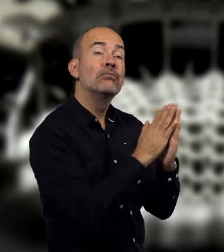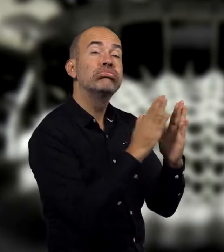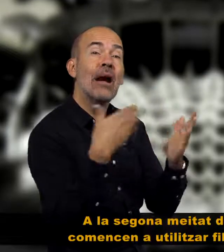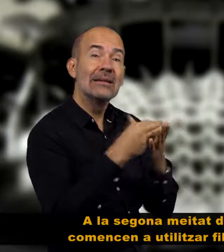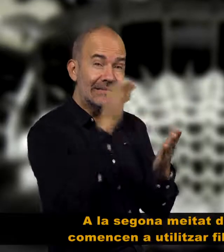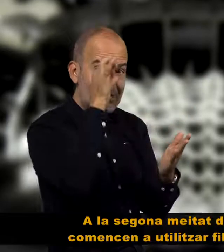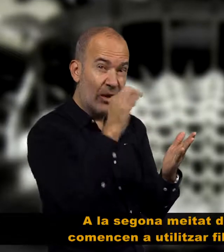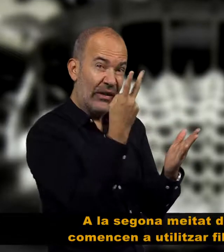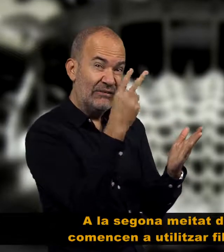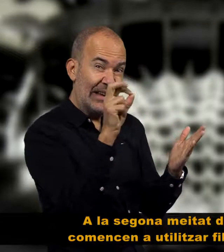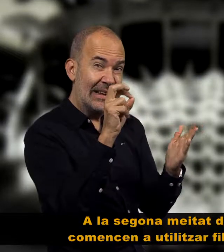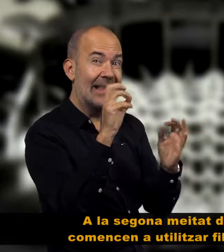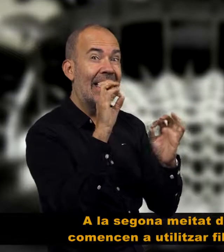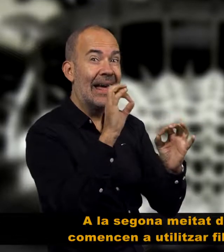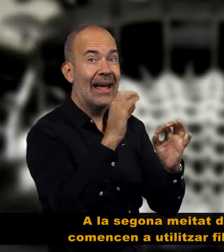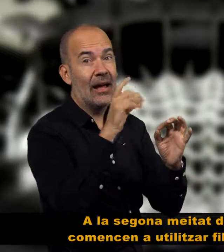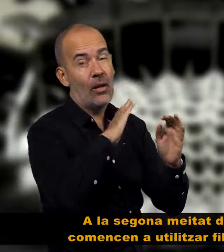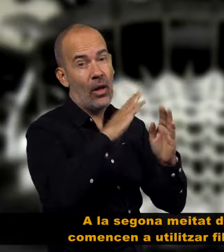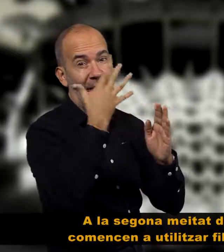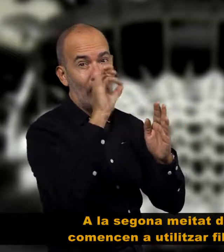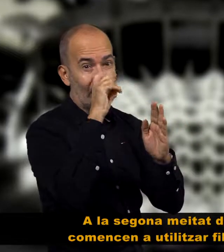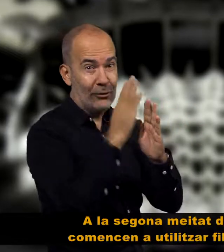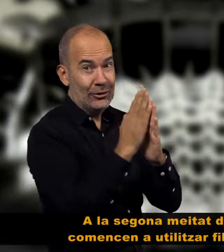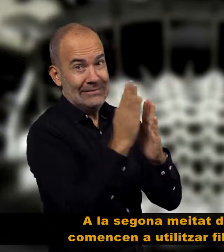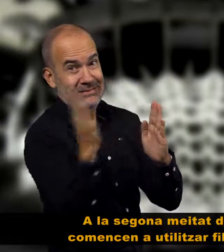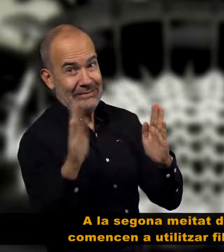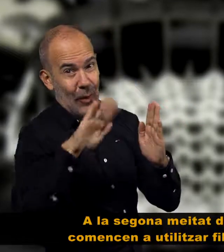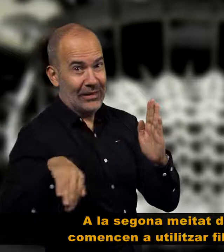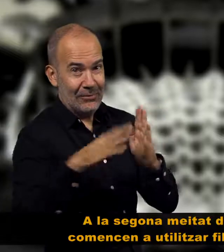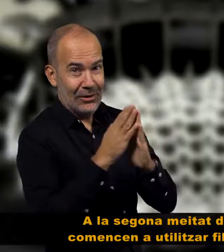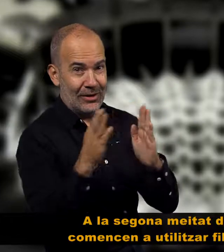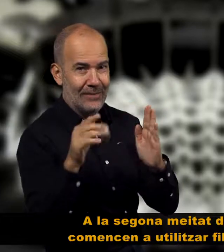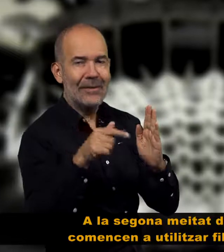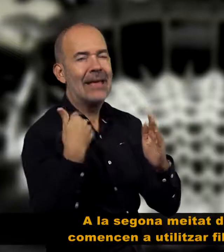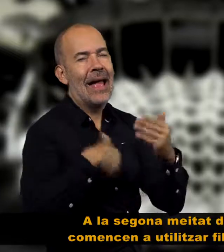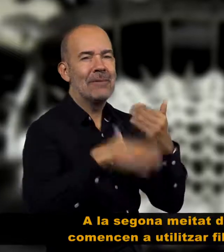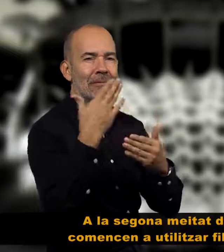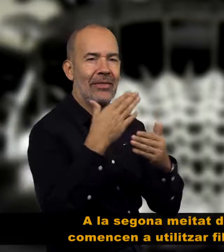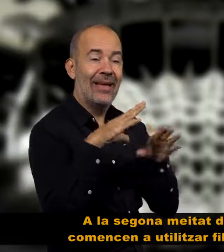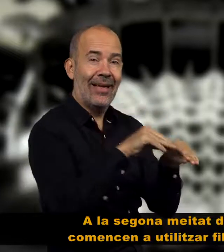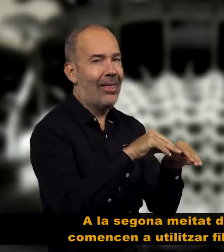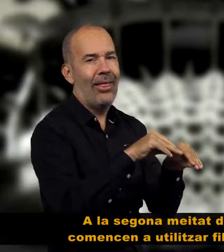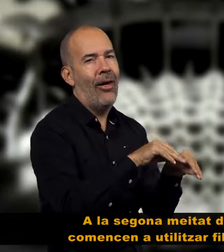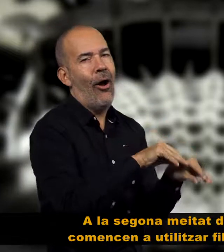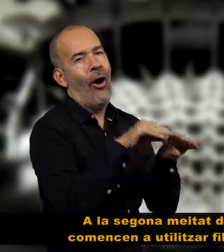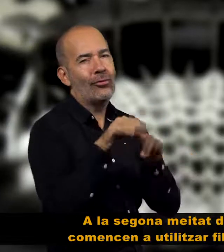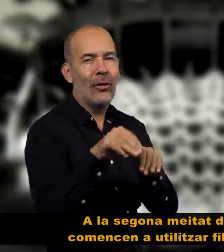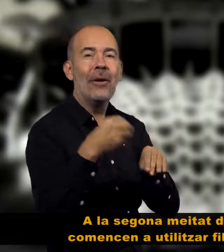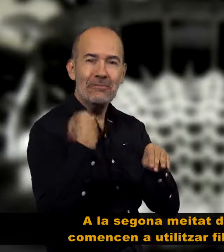A la segona meitat del segle XX es comencen a utilitzar fibres sintètiques que s'obtenen químicament o